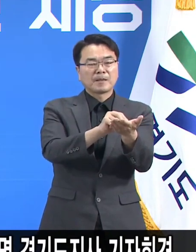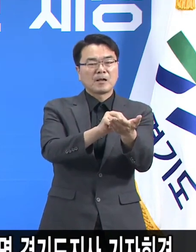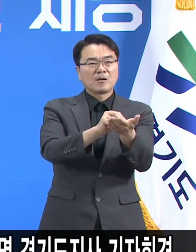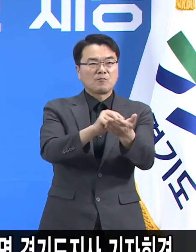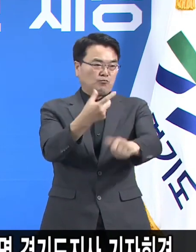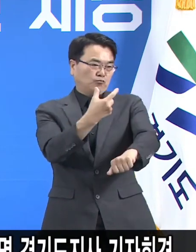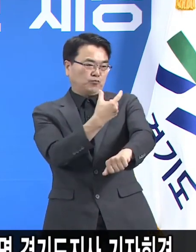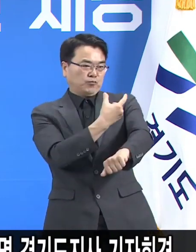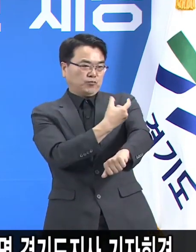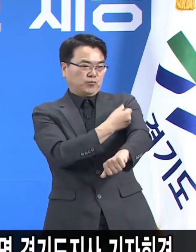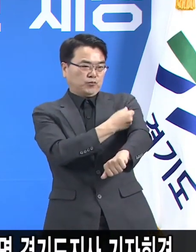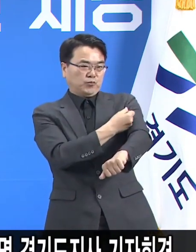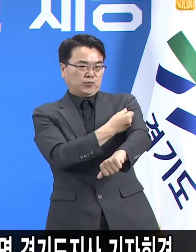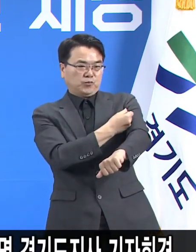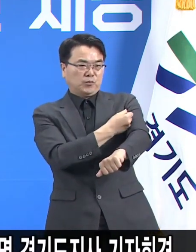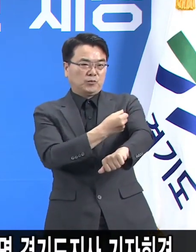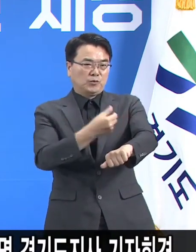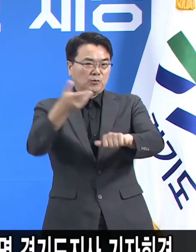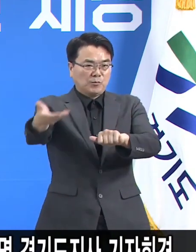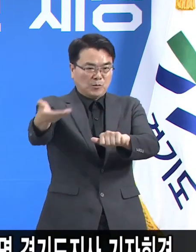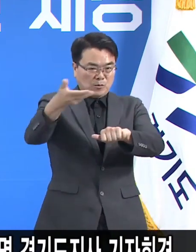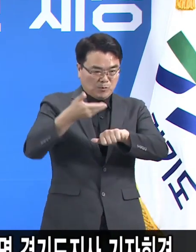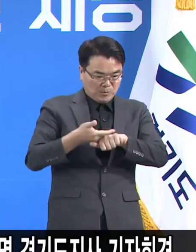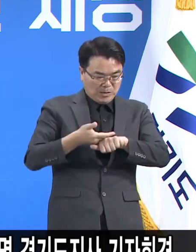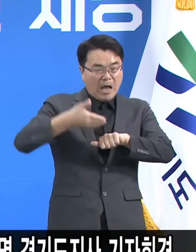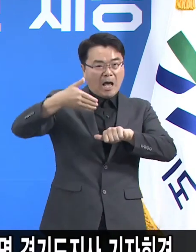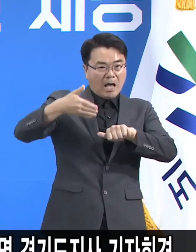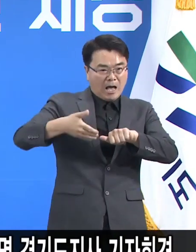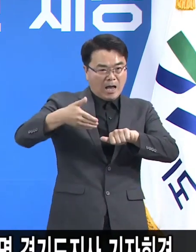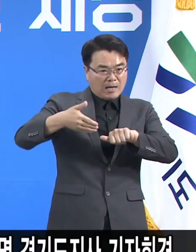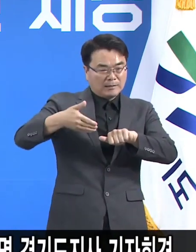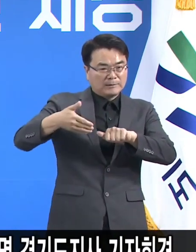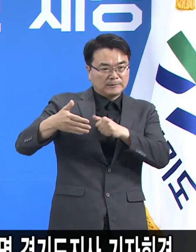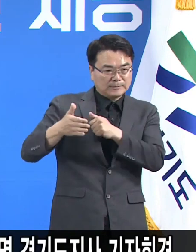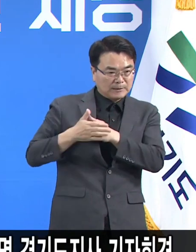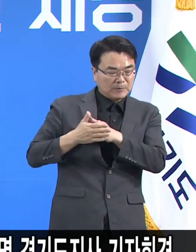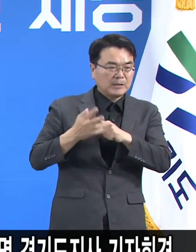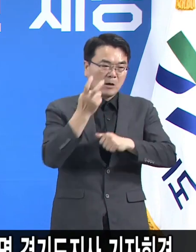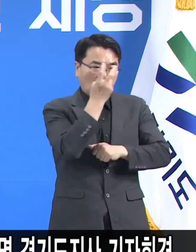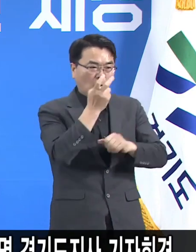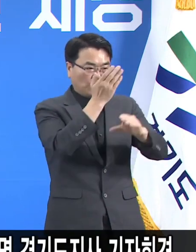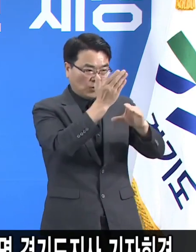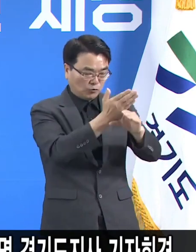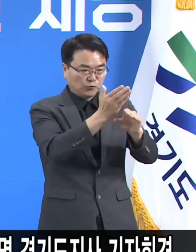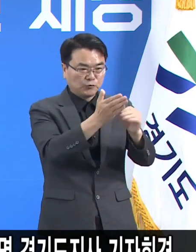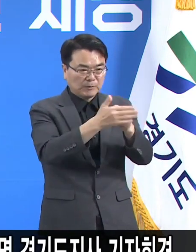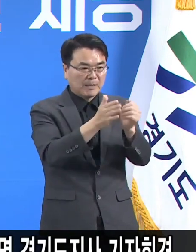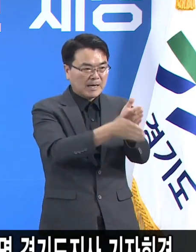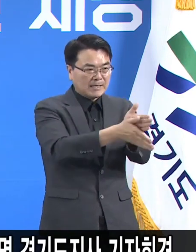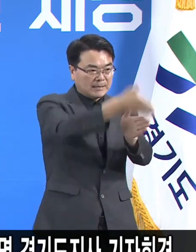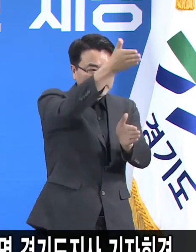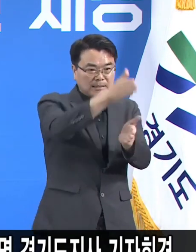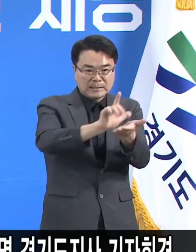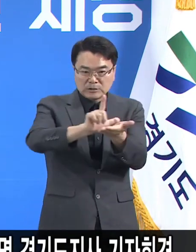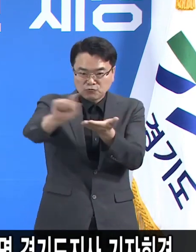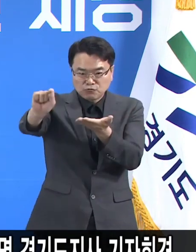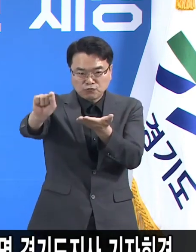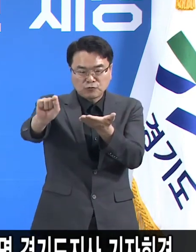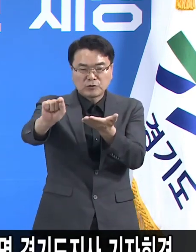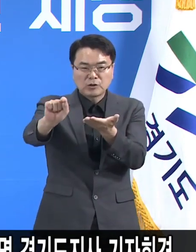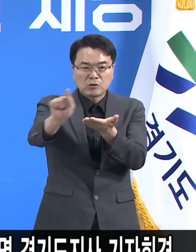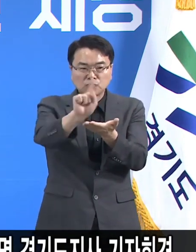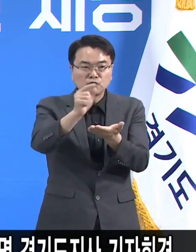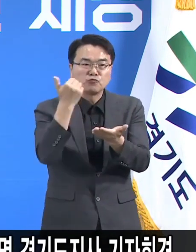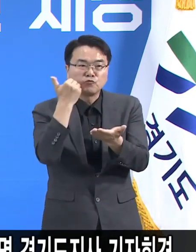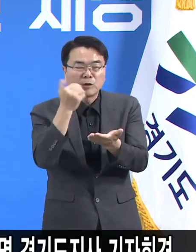별도로 공급된 것이 아니기 때문에 저는 계속 검토 중이고 각 시군에도 어떤 대상자들을 우선으로 할지에 대해서